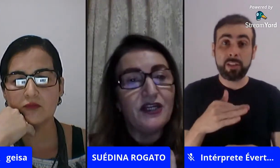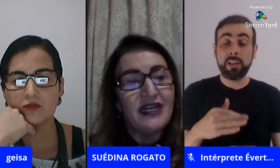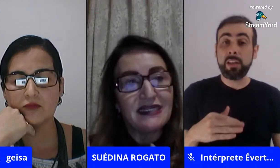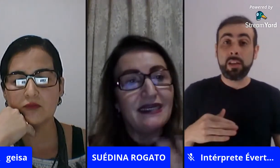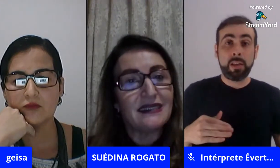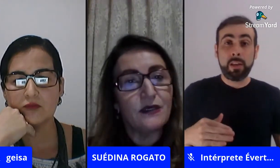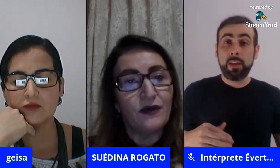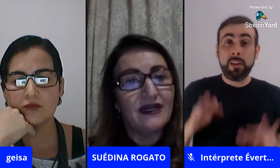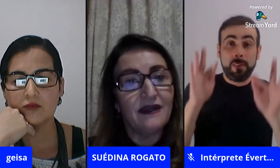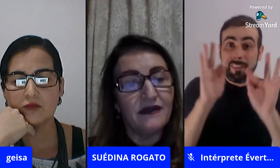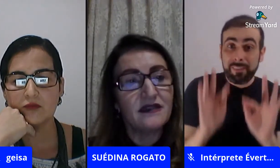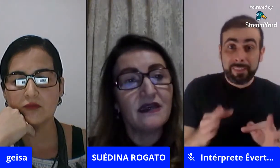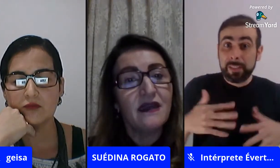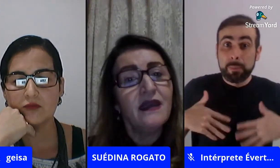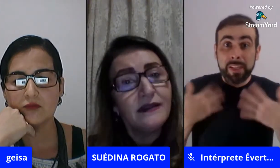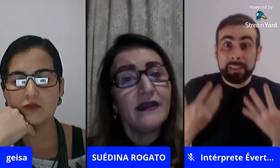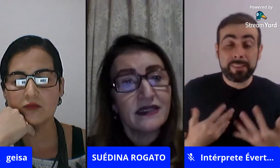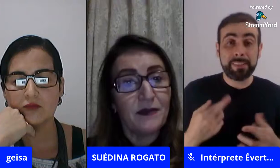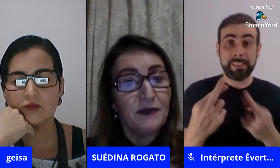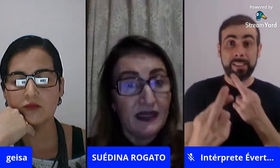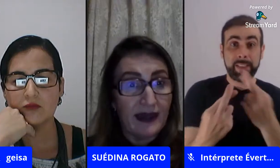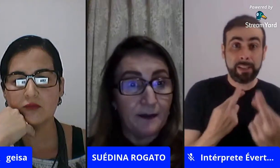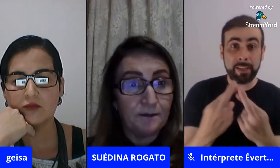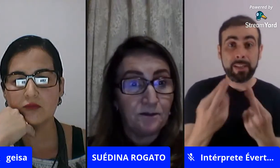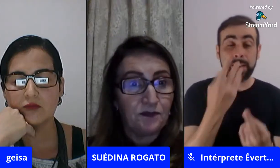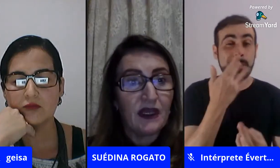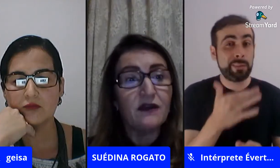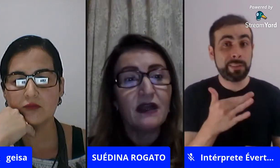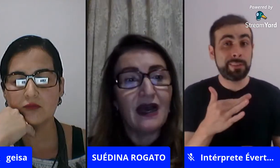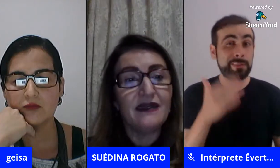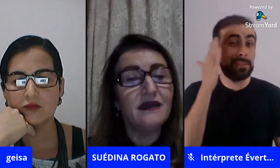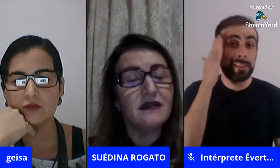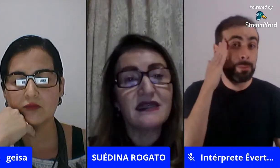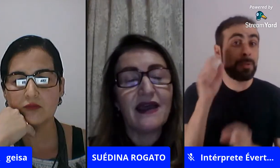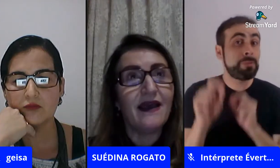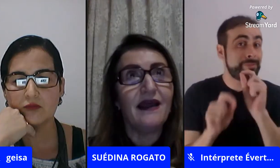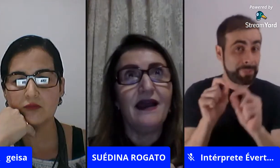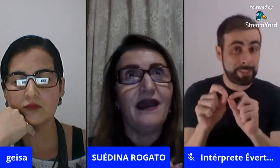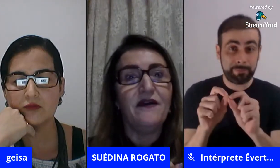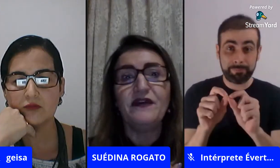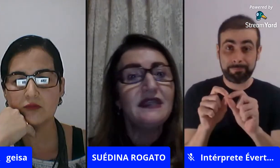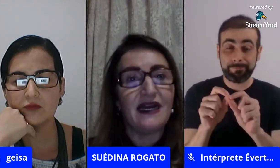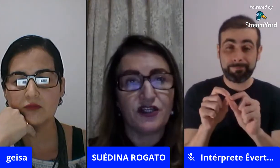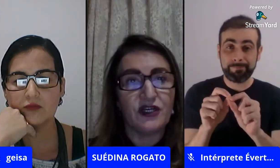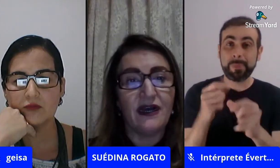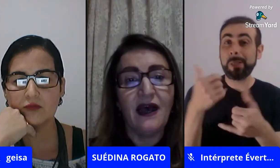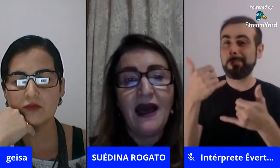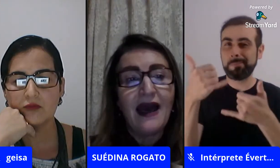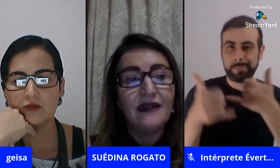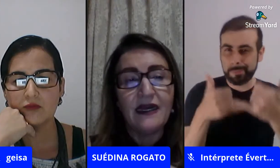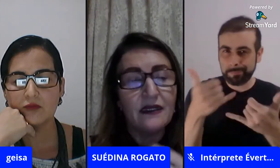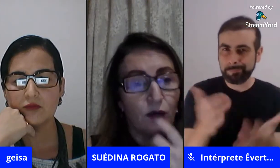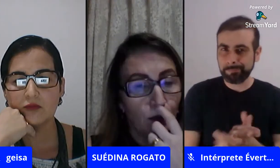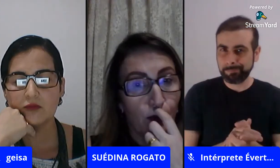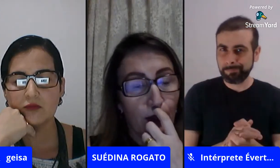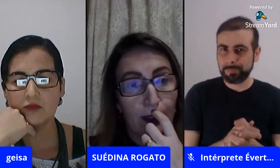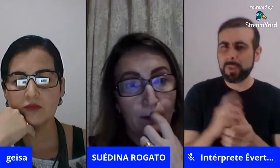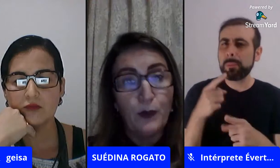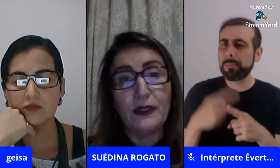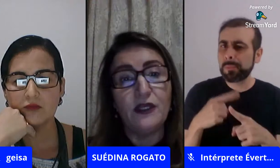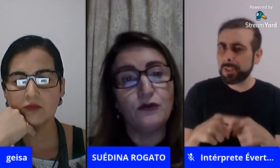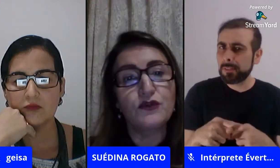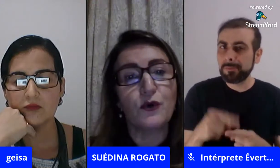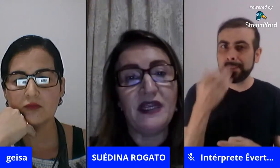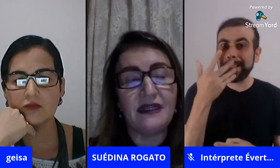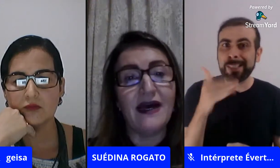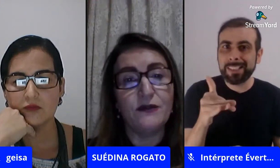espontaneidade nessa relação com a criança e tem que saber brincar porque a criança ela é fantástica a Narda colocou